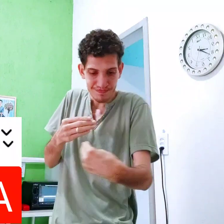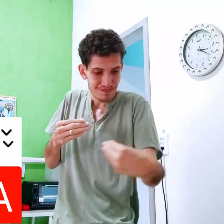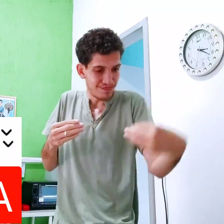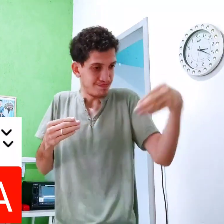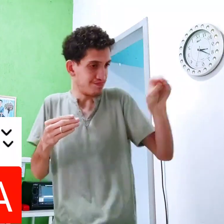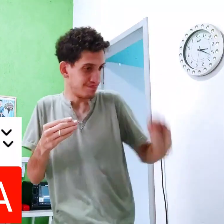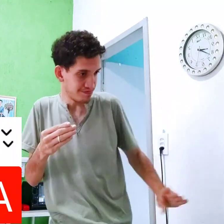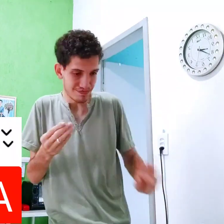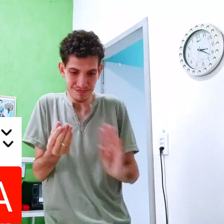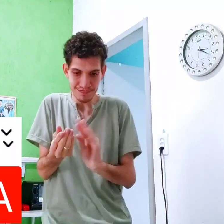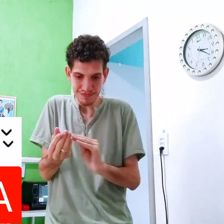Desenvolhar